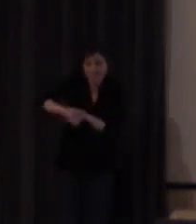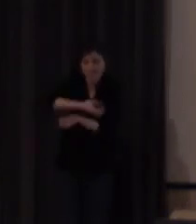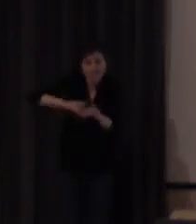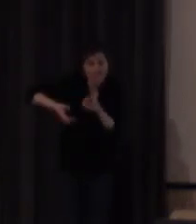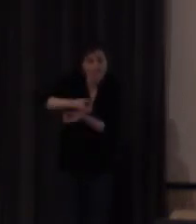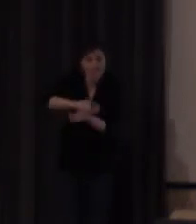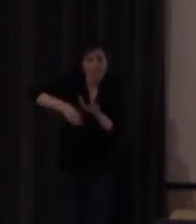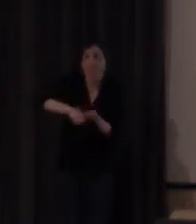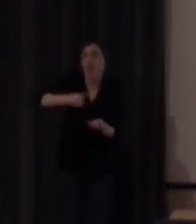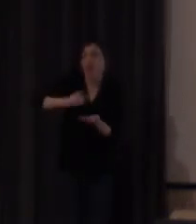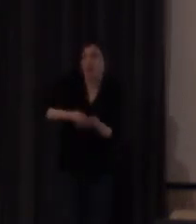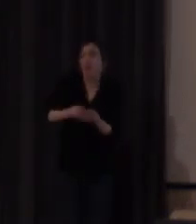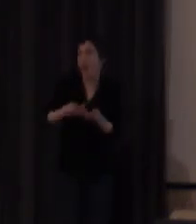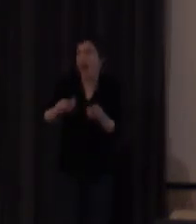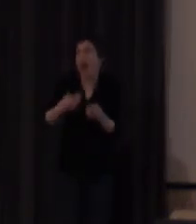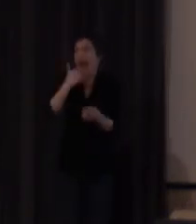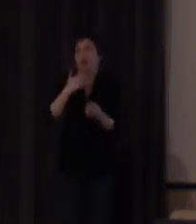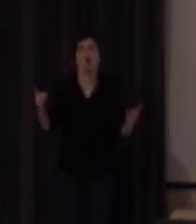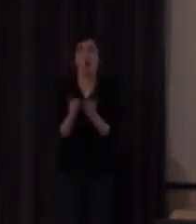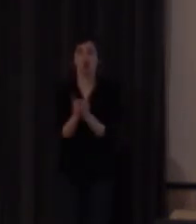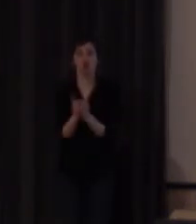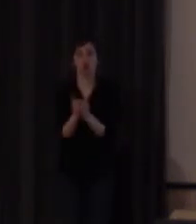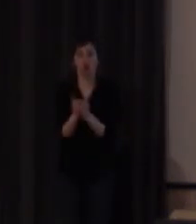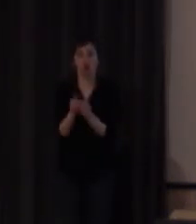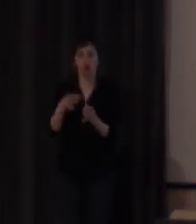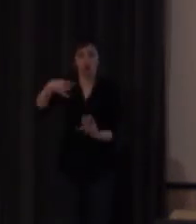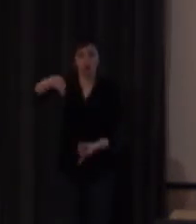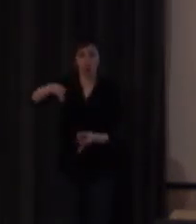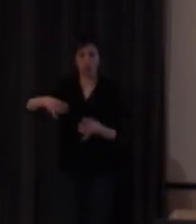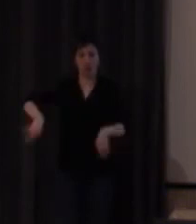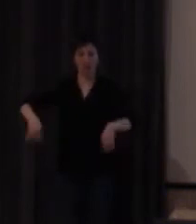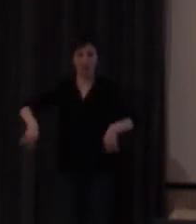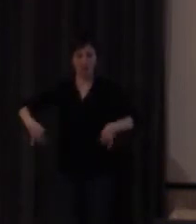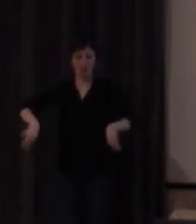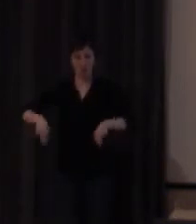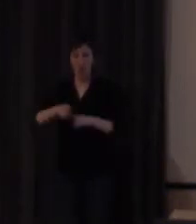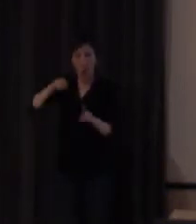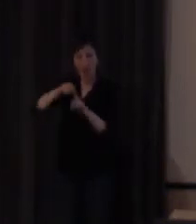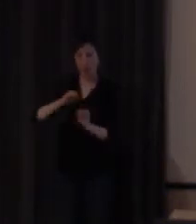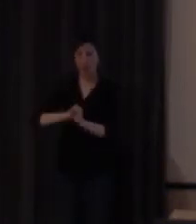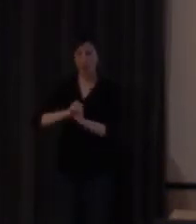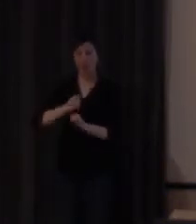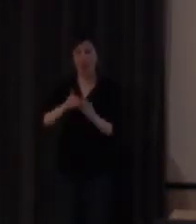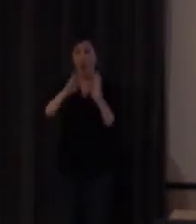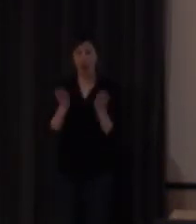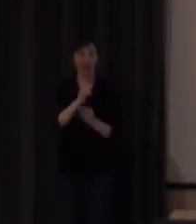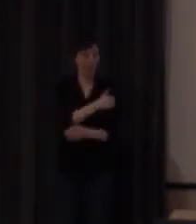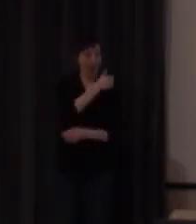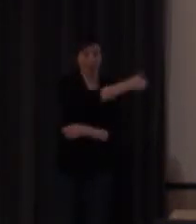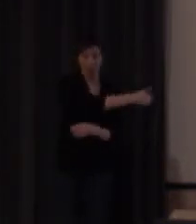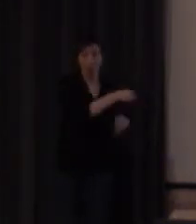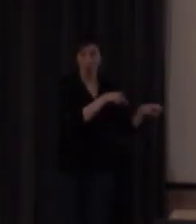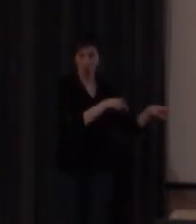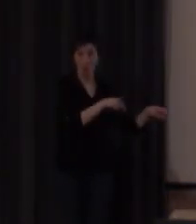cosa modesta de pocas páginas pero la idea es empezar a trabajar en el cole que tenemos al lado pues con la